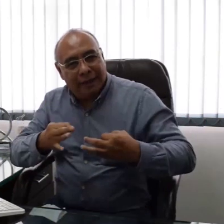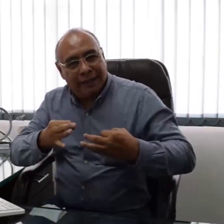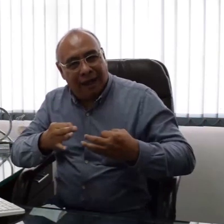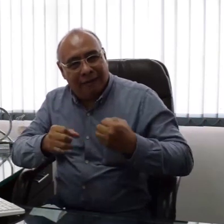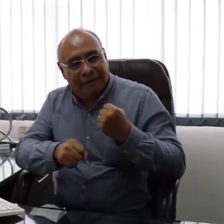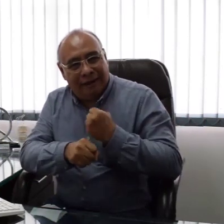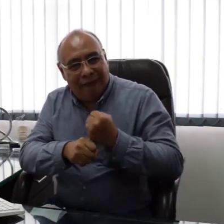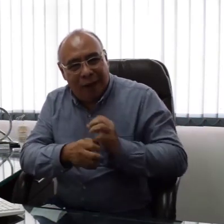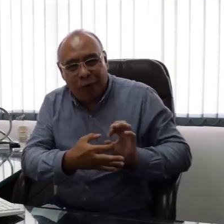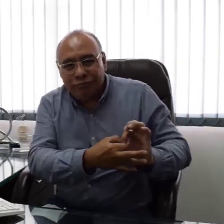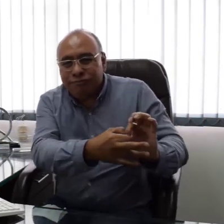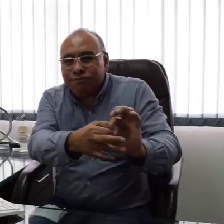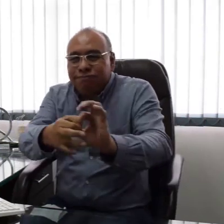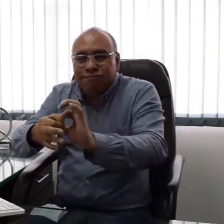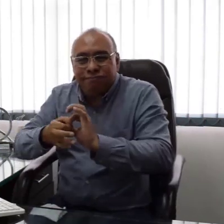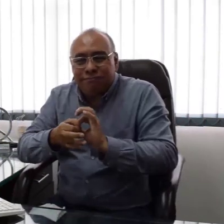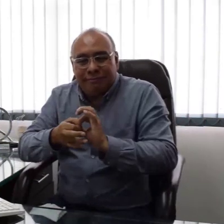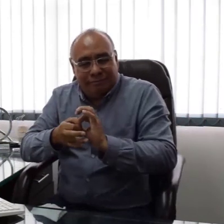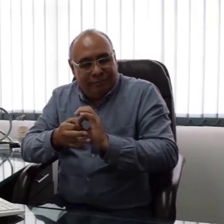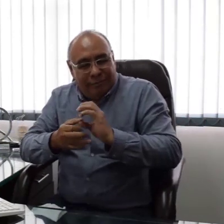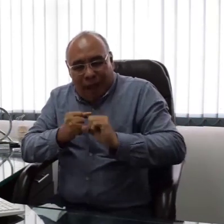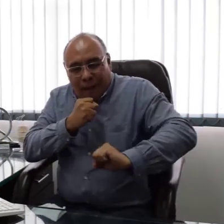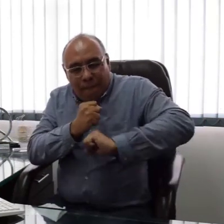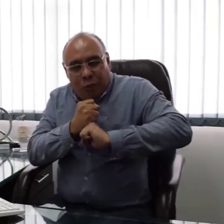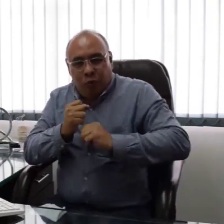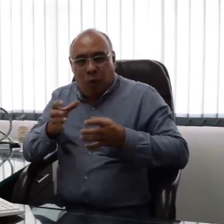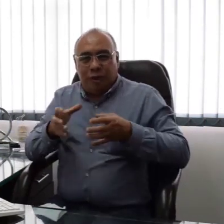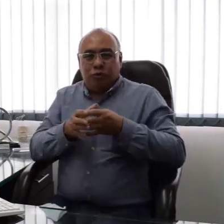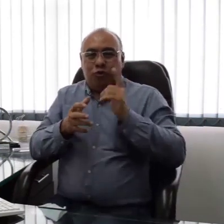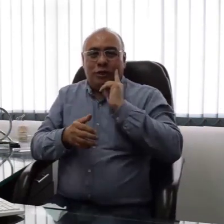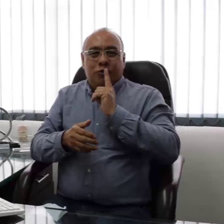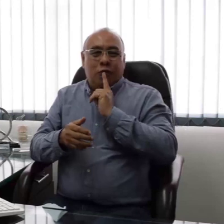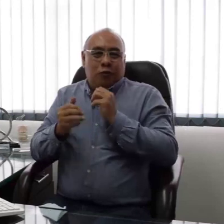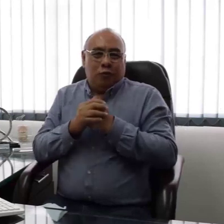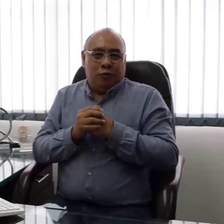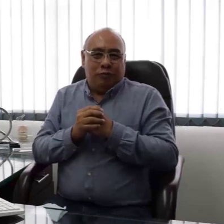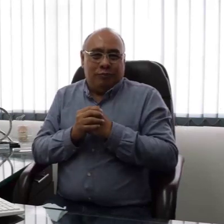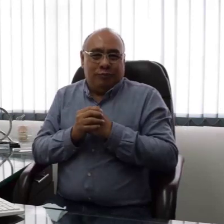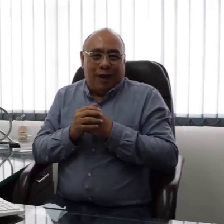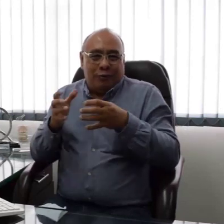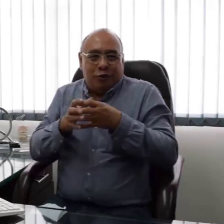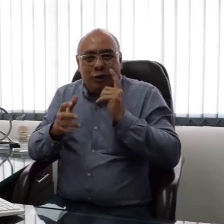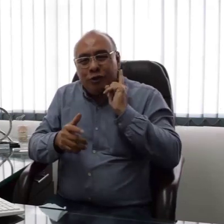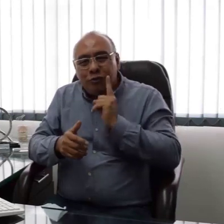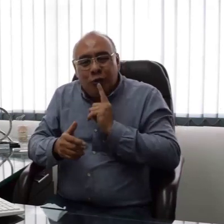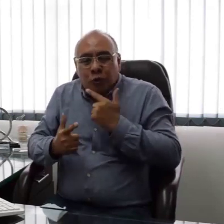Y apoyo a la misión de las asociaciones, las cuales luchan día a día por ser autosostenibles,